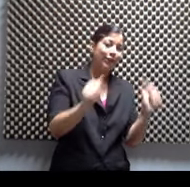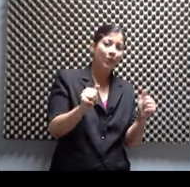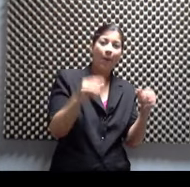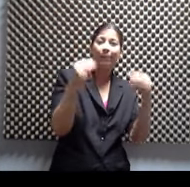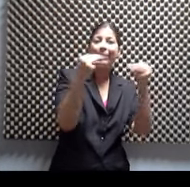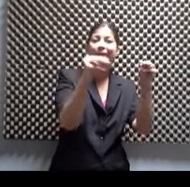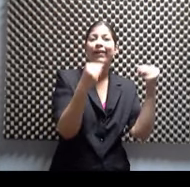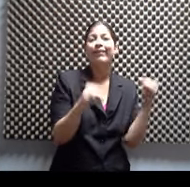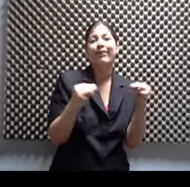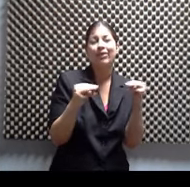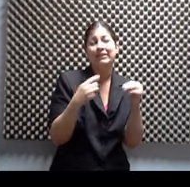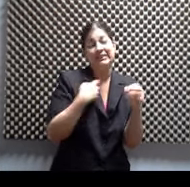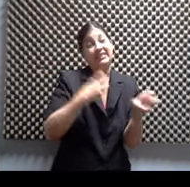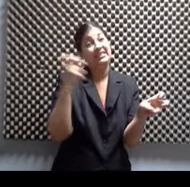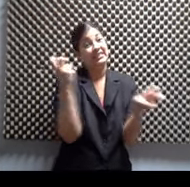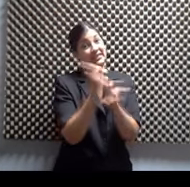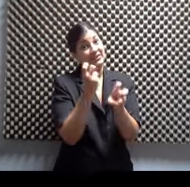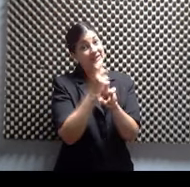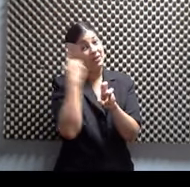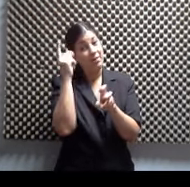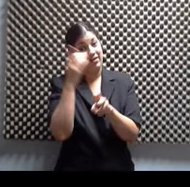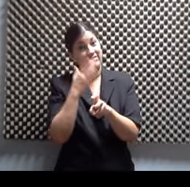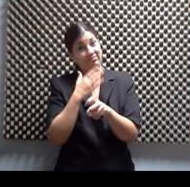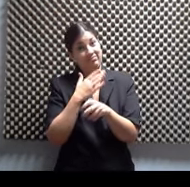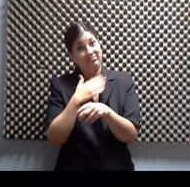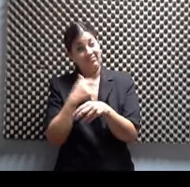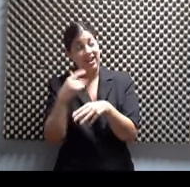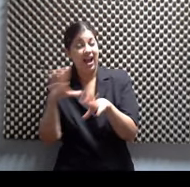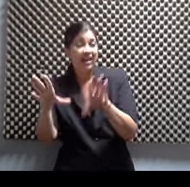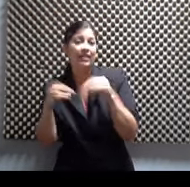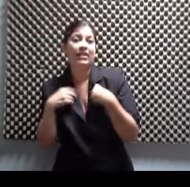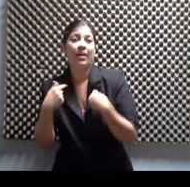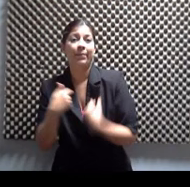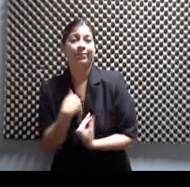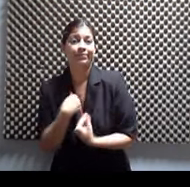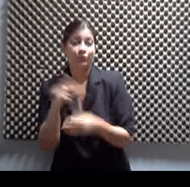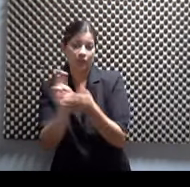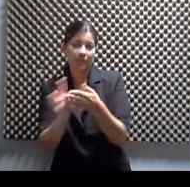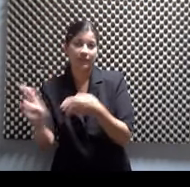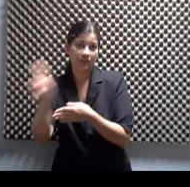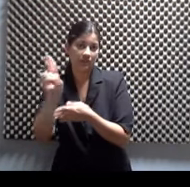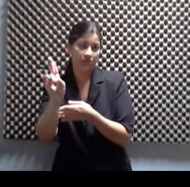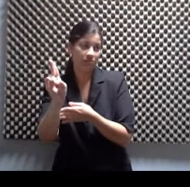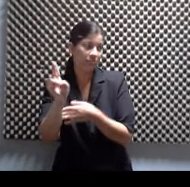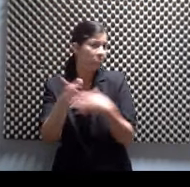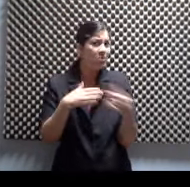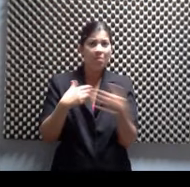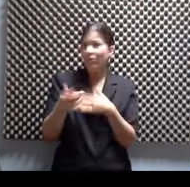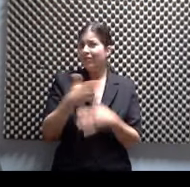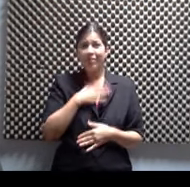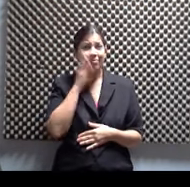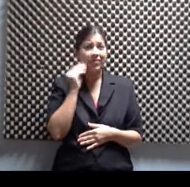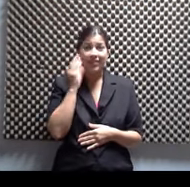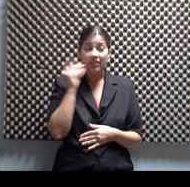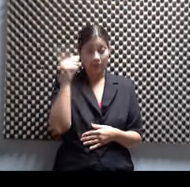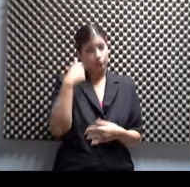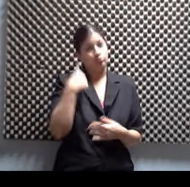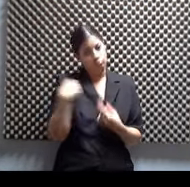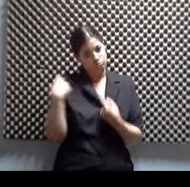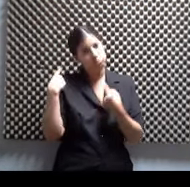difícil que a me aceptaran en una universidad. Ya. Incluso por la experiencia que tenía. Porque yo tenía muchos años de trabajar en